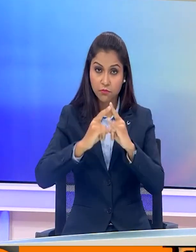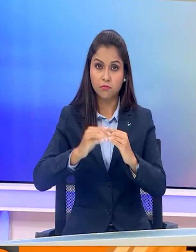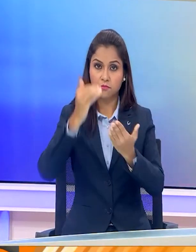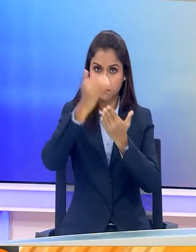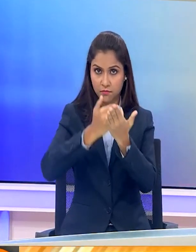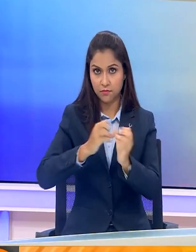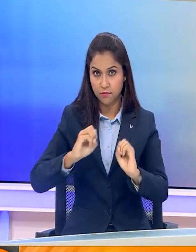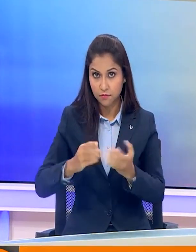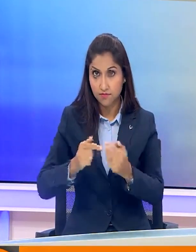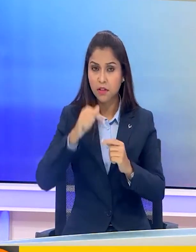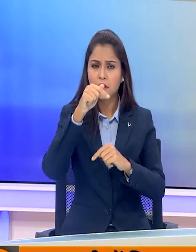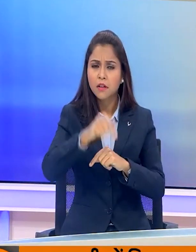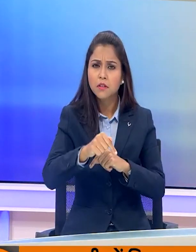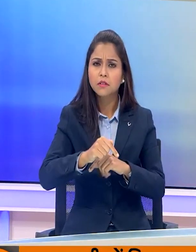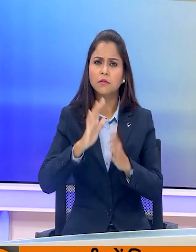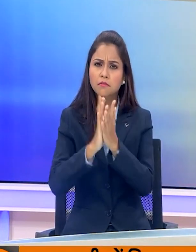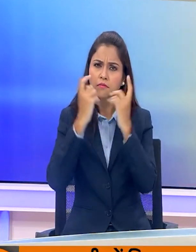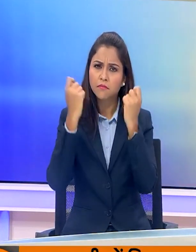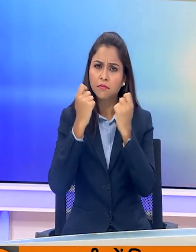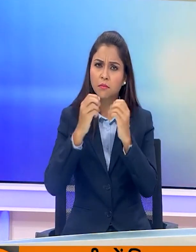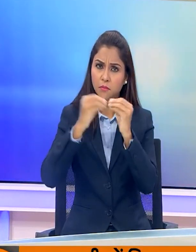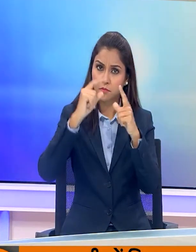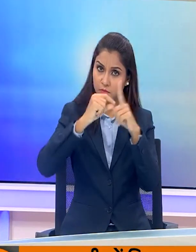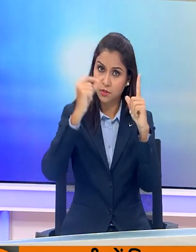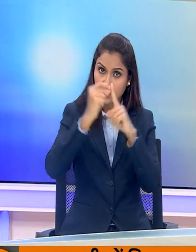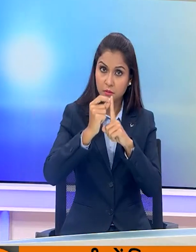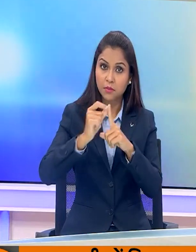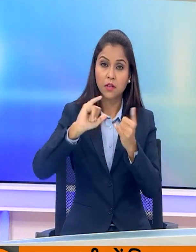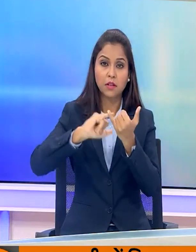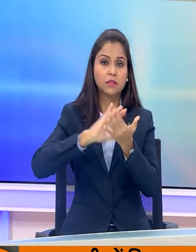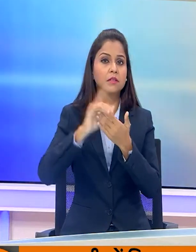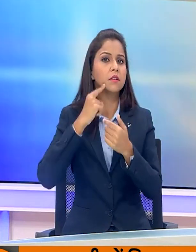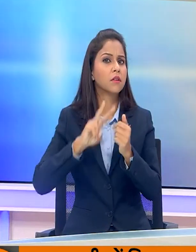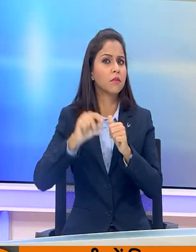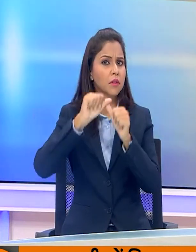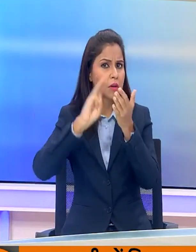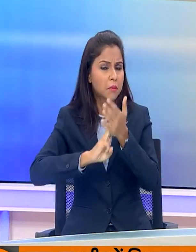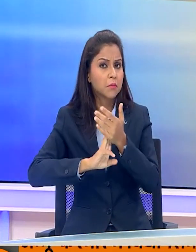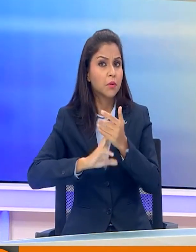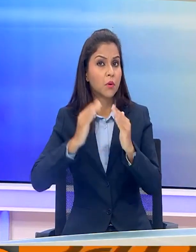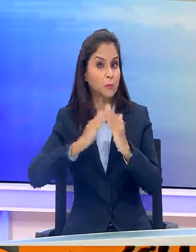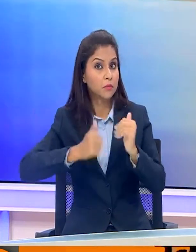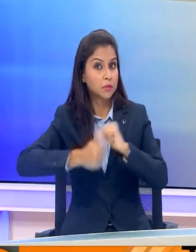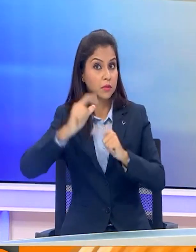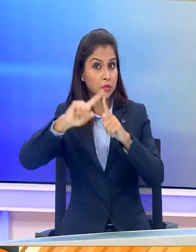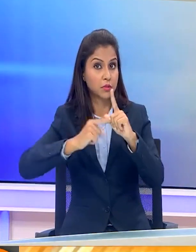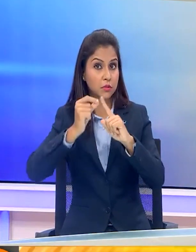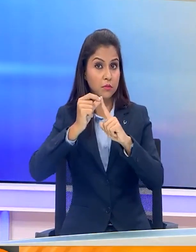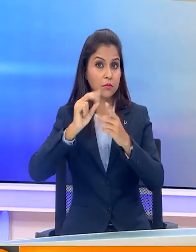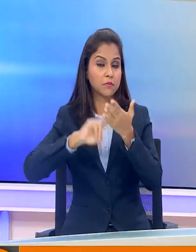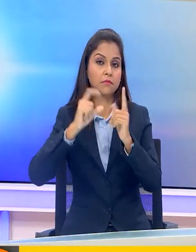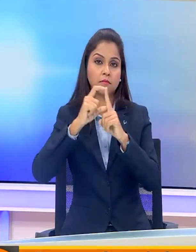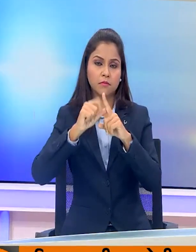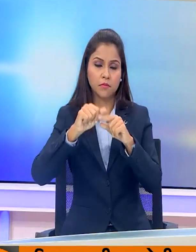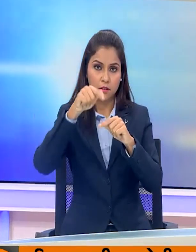रहा है इस अवसर पर भाजपा के राष्ट्रे अध्याइक शेवम केंड्रिया मंत्री जेपी नड़ा आज उनकी प्रतिमा